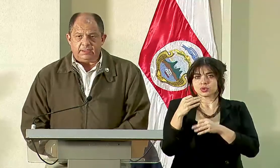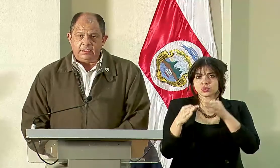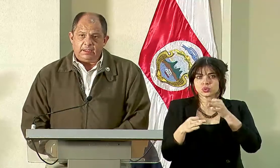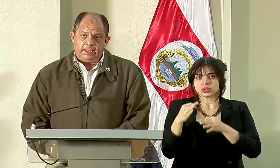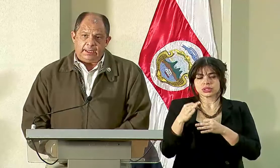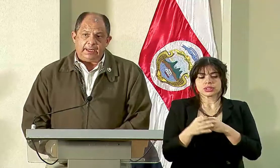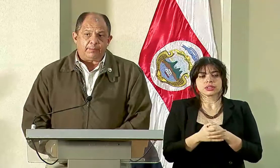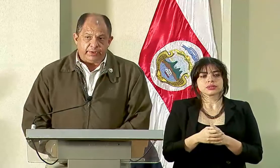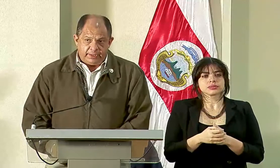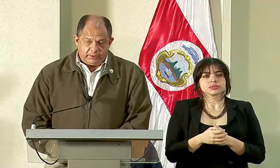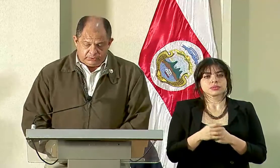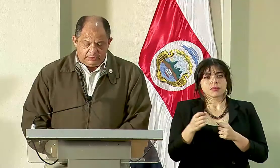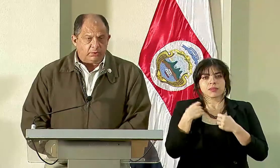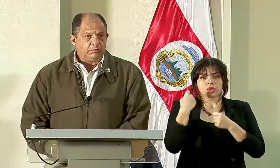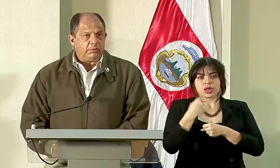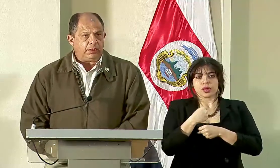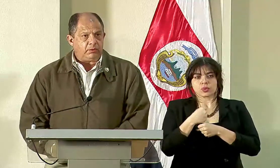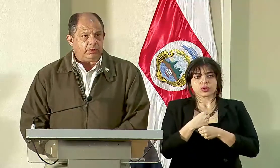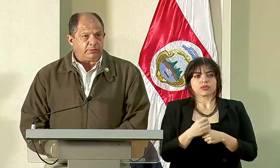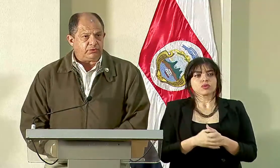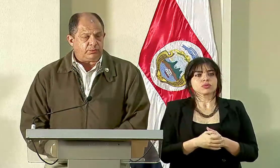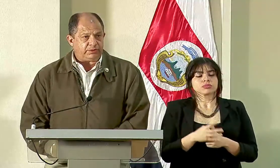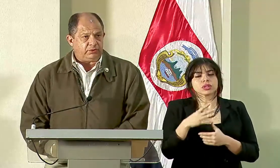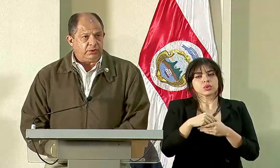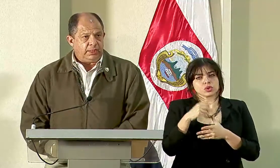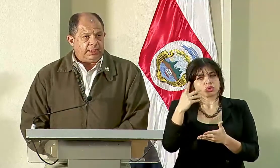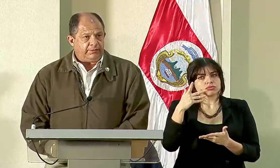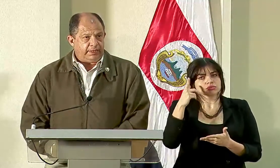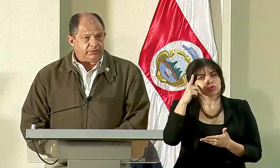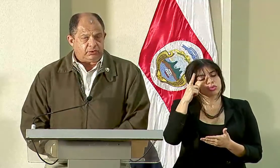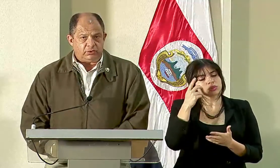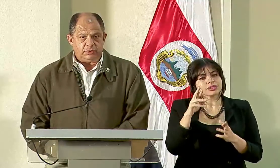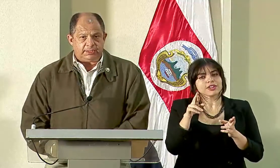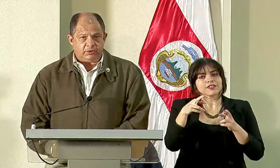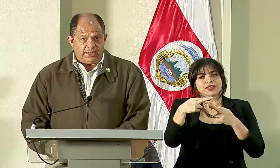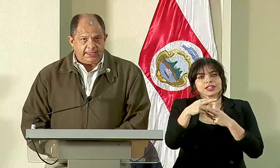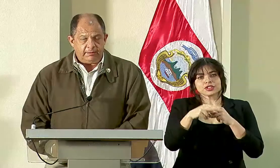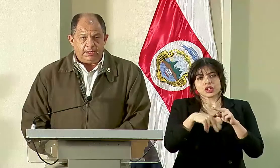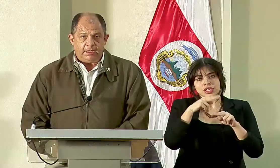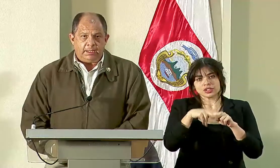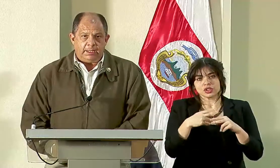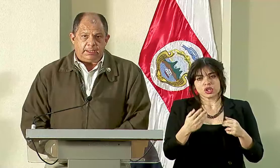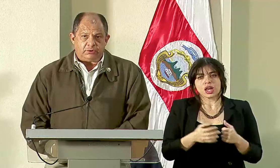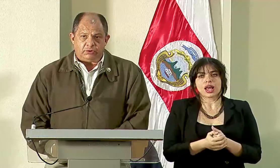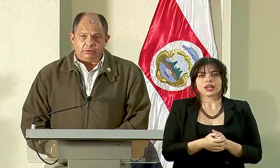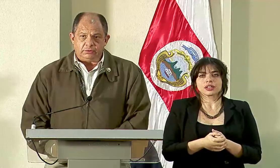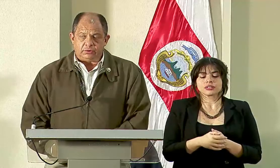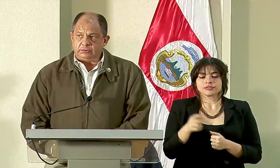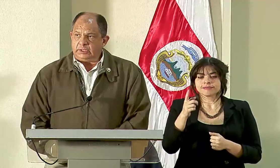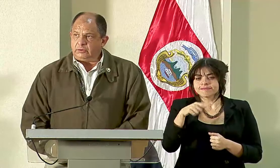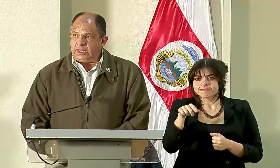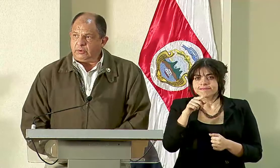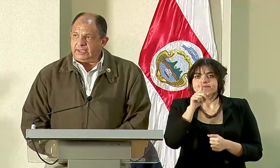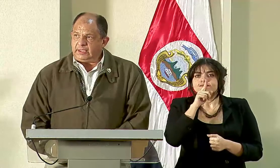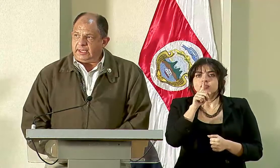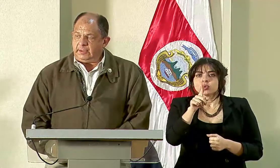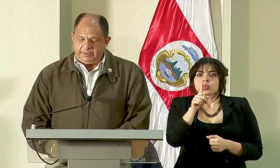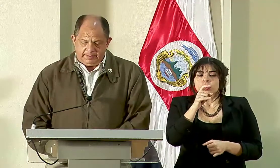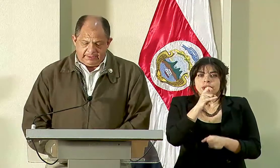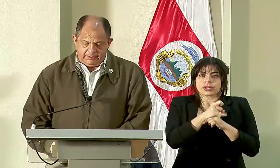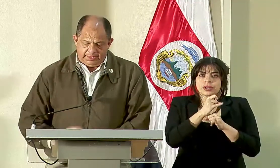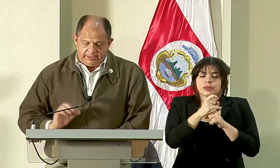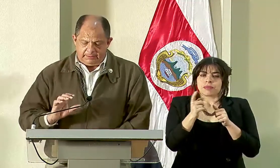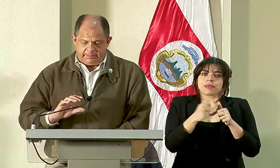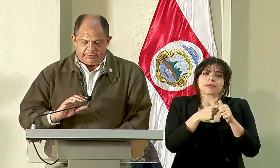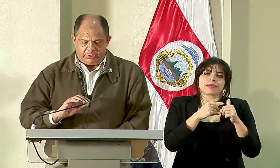justicia en el Poder Ejecutivo, incluido, por supuesto, el Registro Nacional, que es una entidad